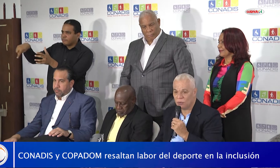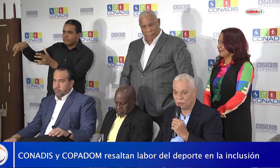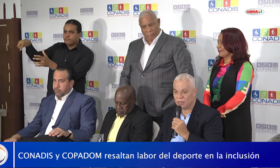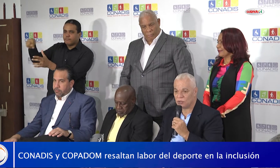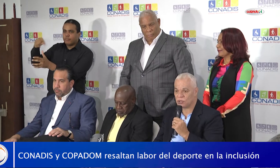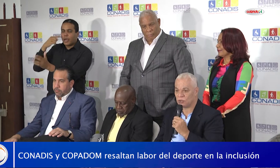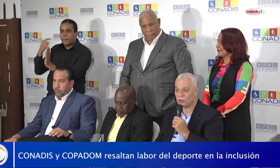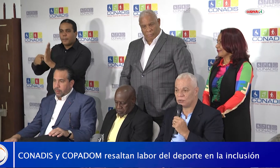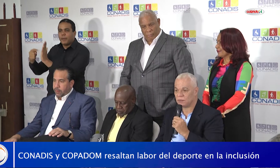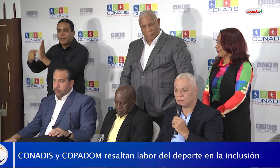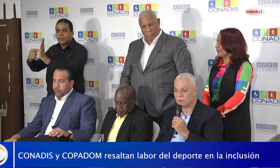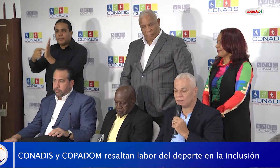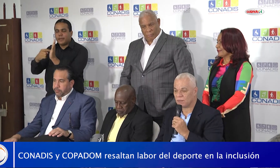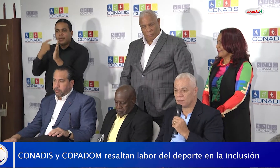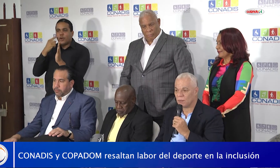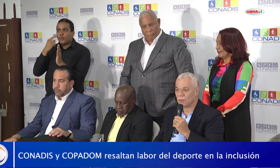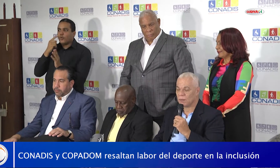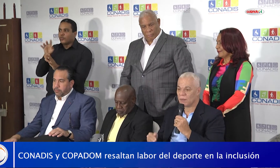y cada uno de nosotros.